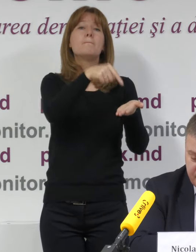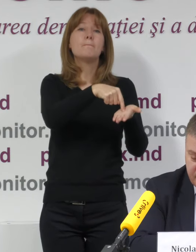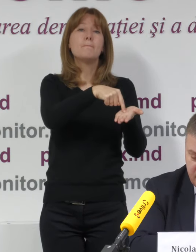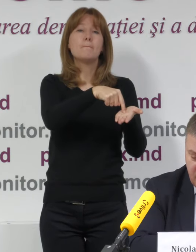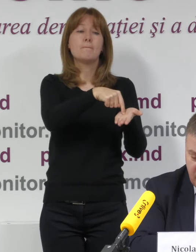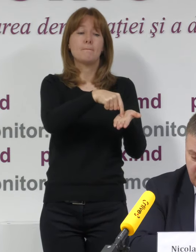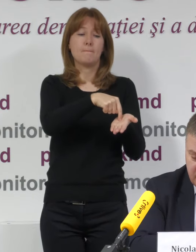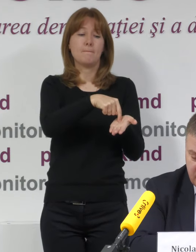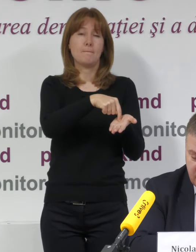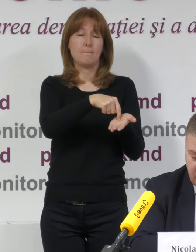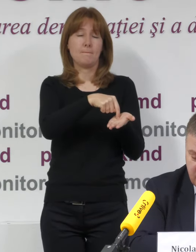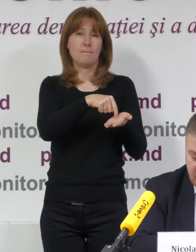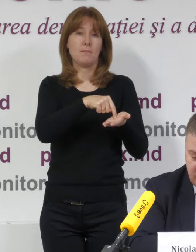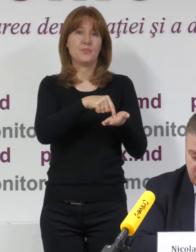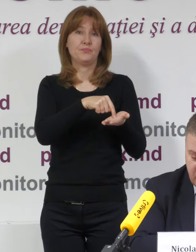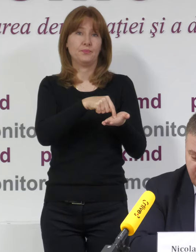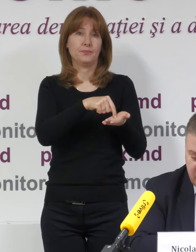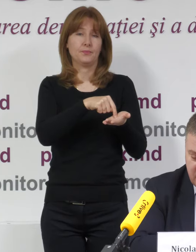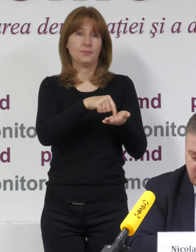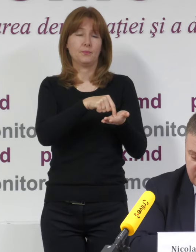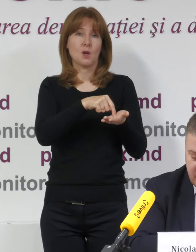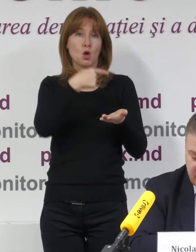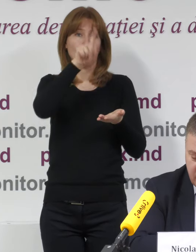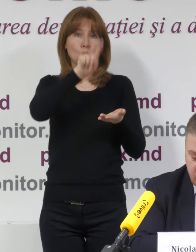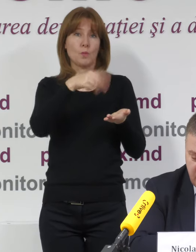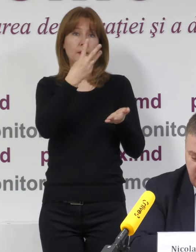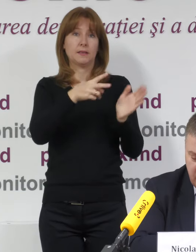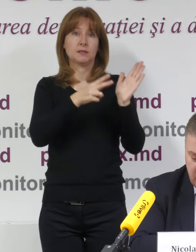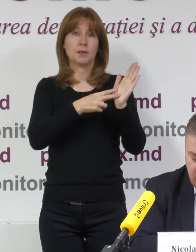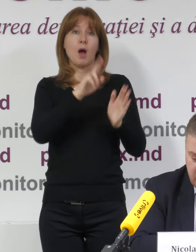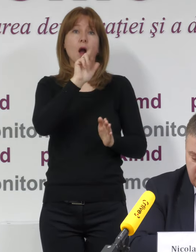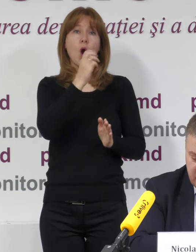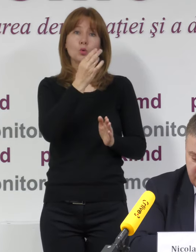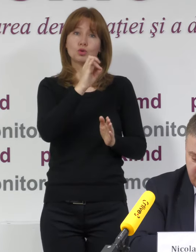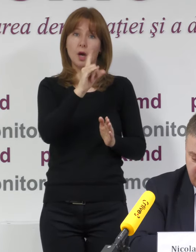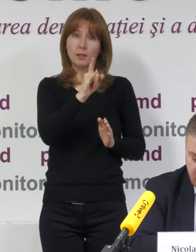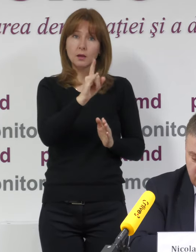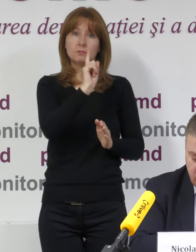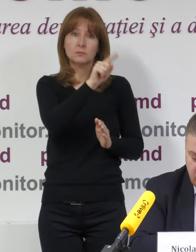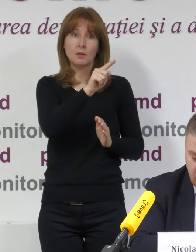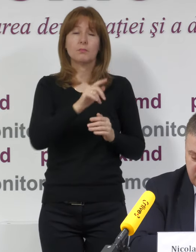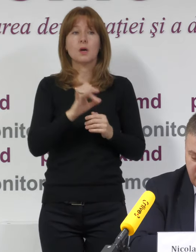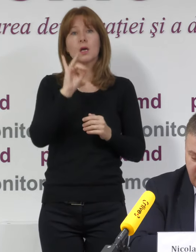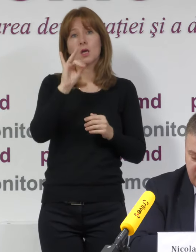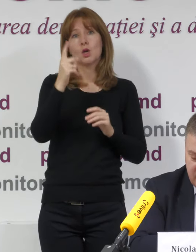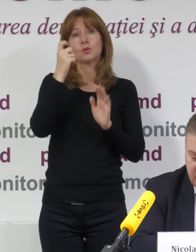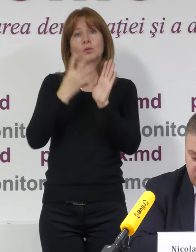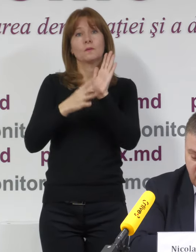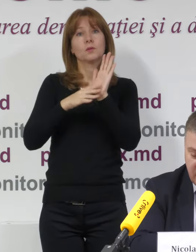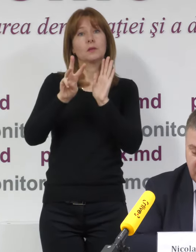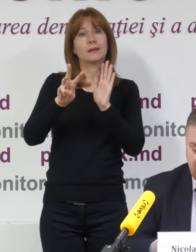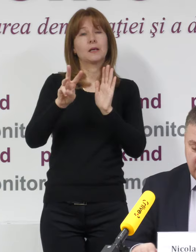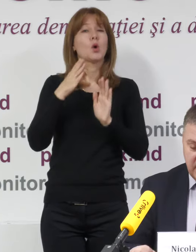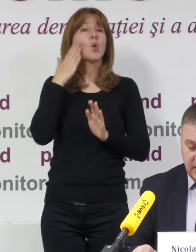37 din Săiți, Căușeni și secția 193 din